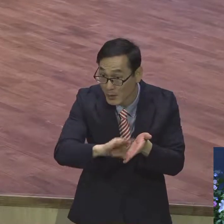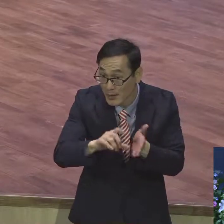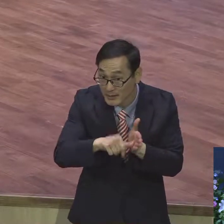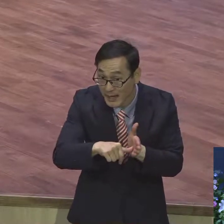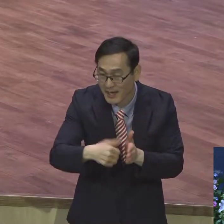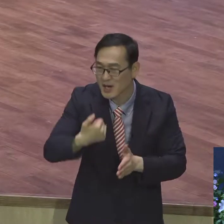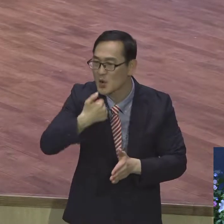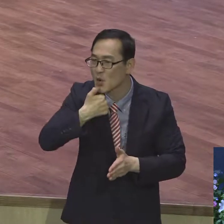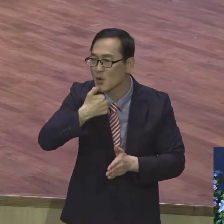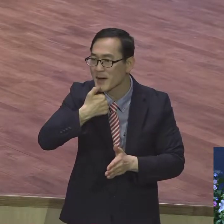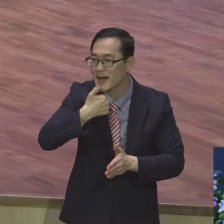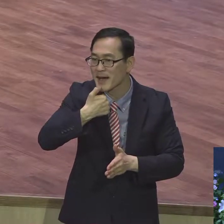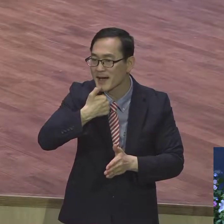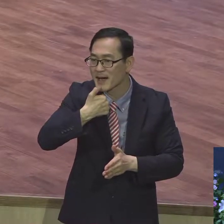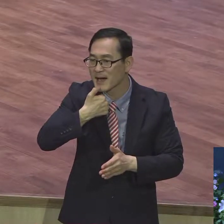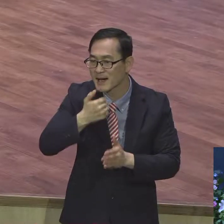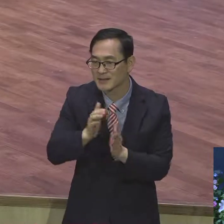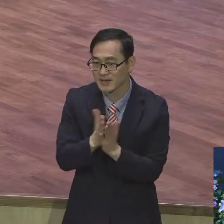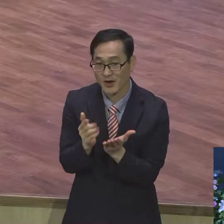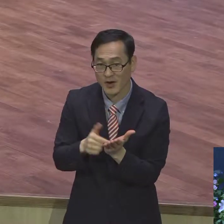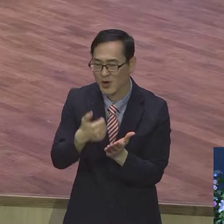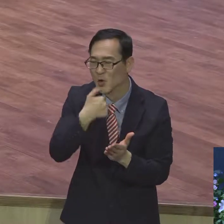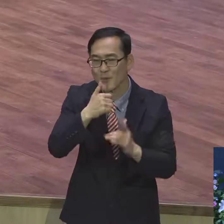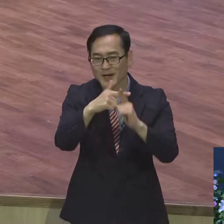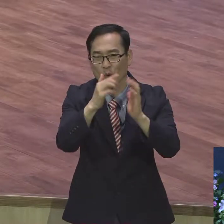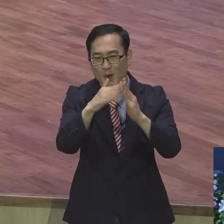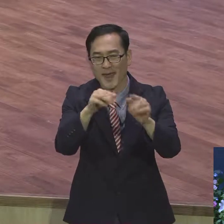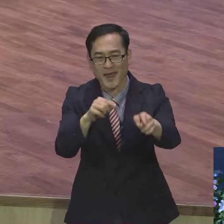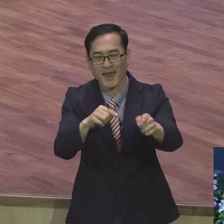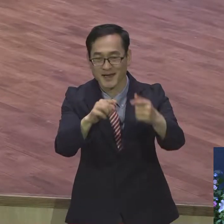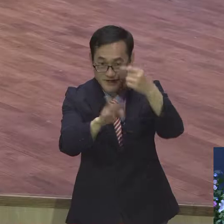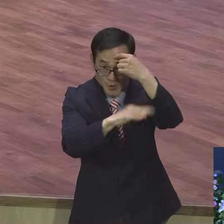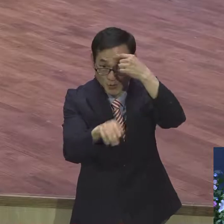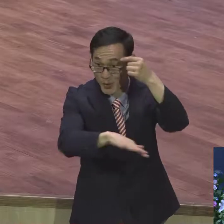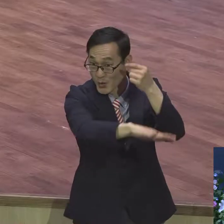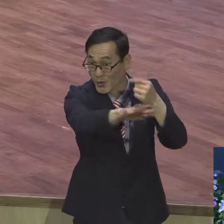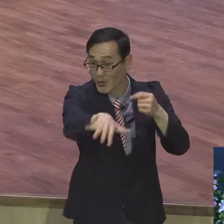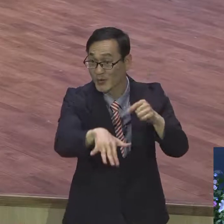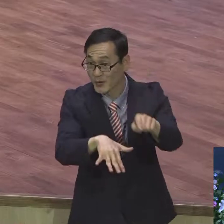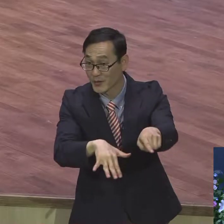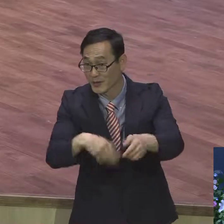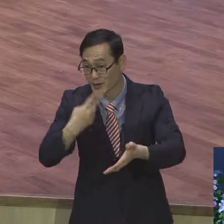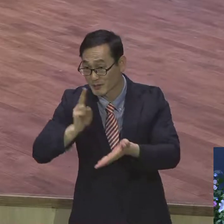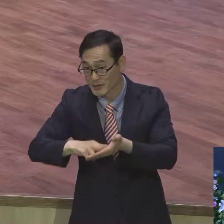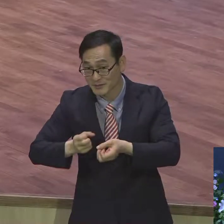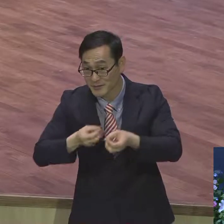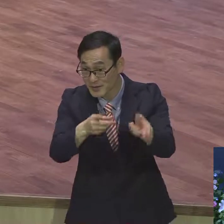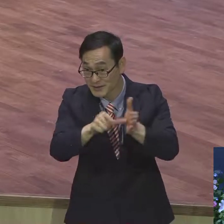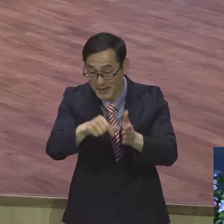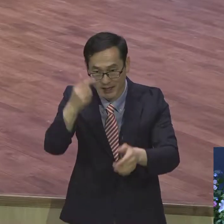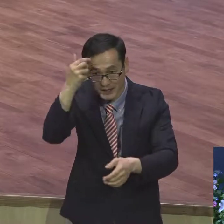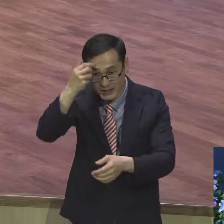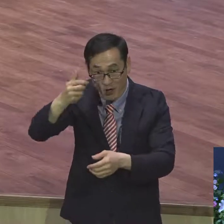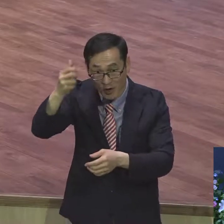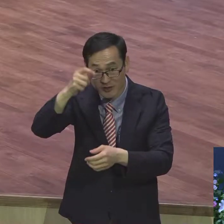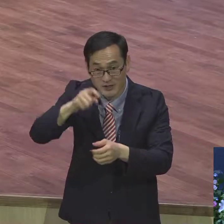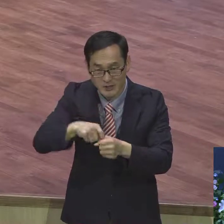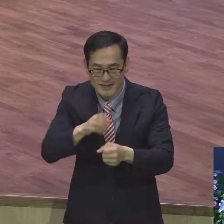수신자인 로마 교회에 있는 성도들에게 성도들에게 영적 진리를 쉽게 설명해